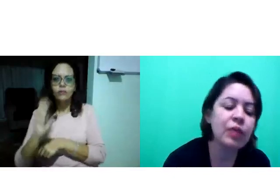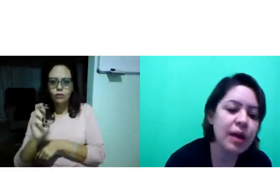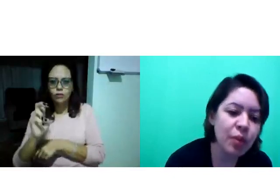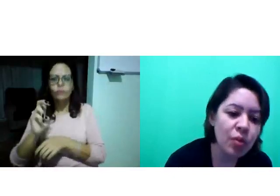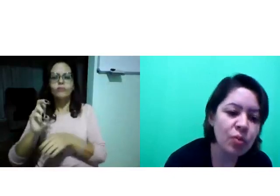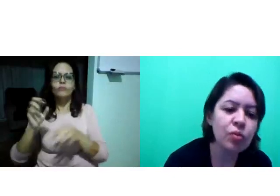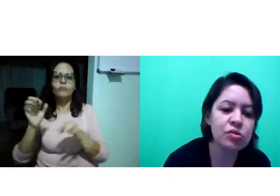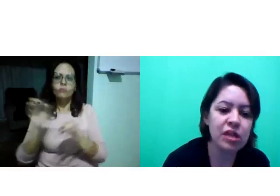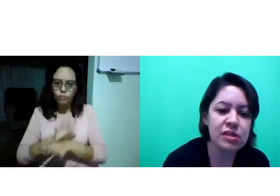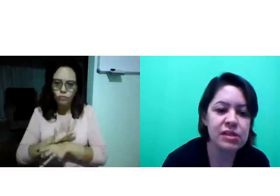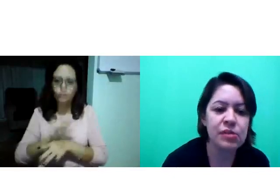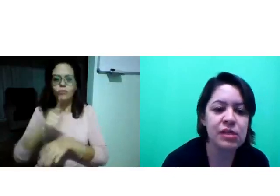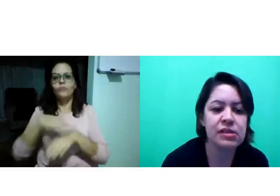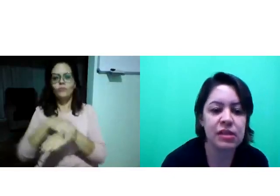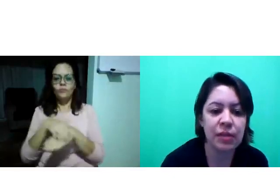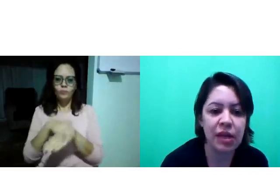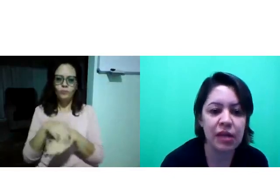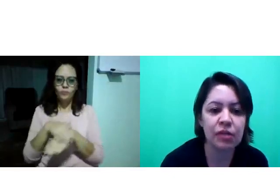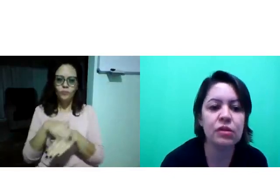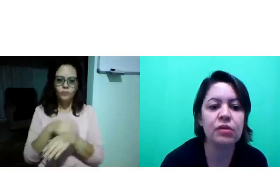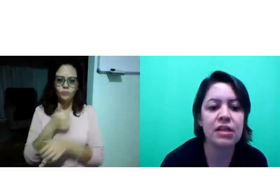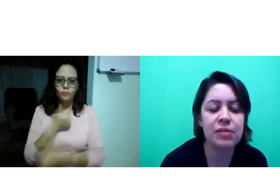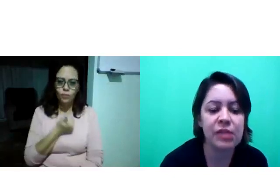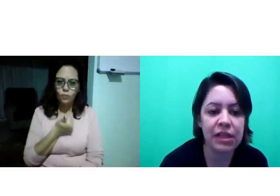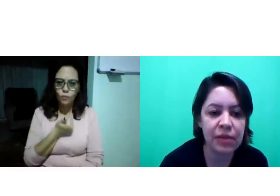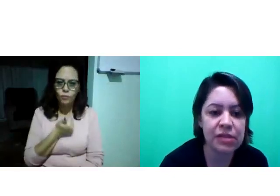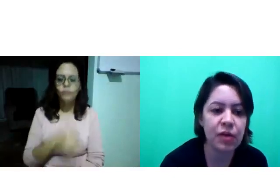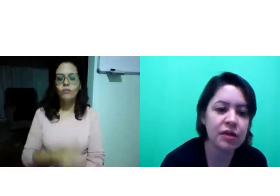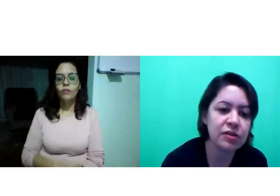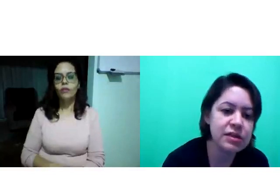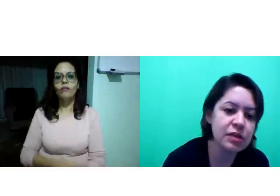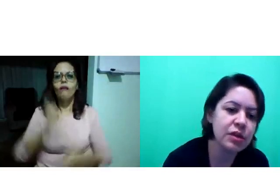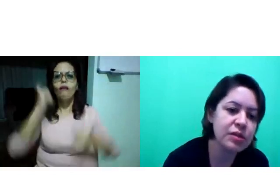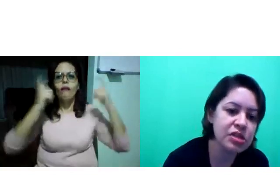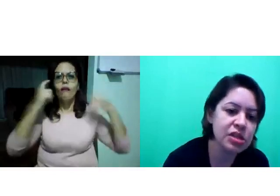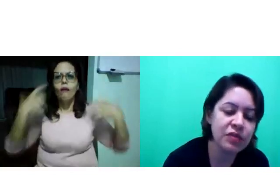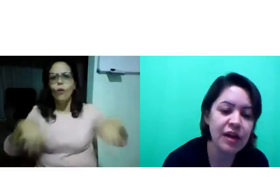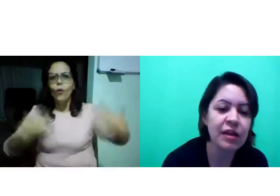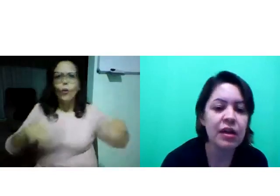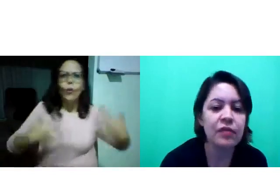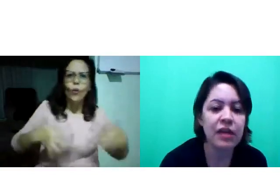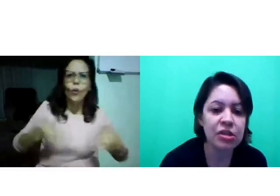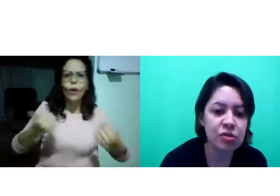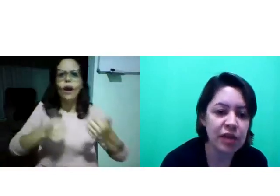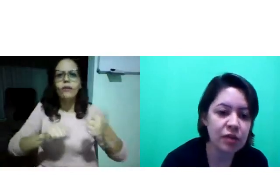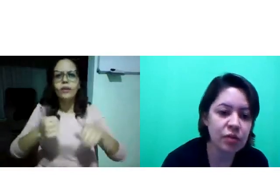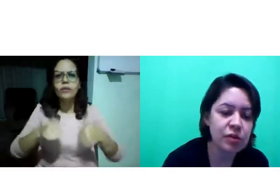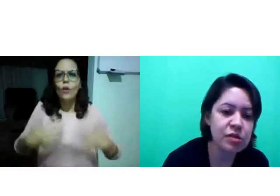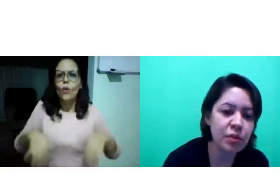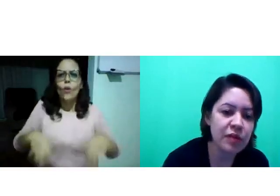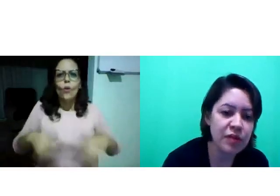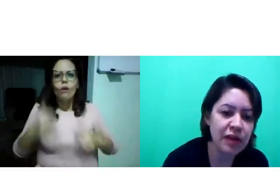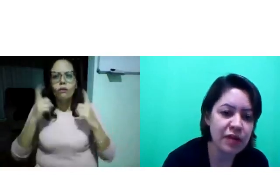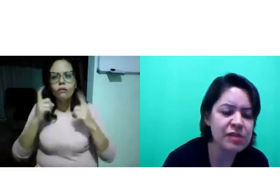Ainda não acabou o curso, né? Nós estamos em andamento, então, tem a disciplina de Libras 4 e 5, que depois a gente vai articular